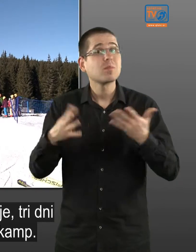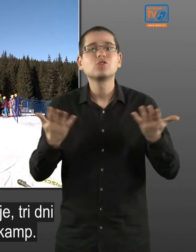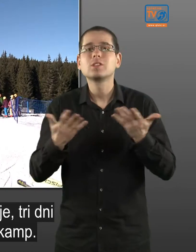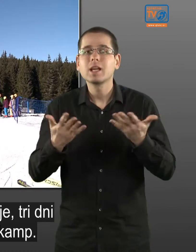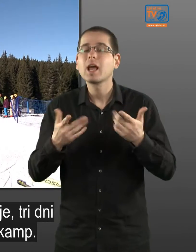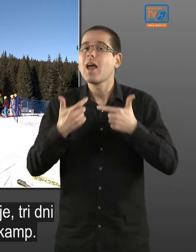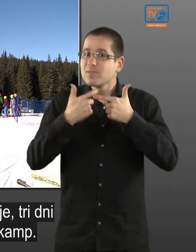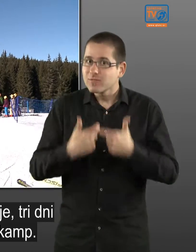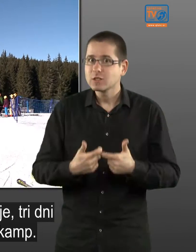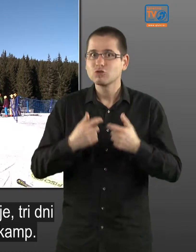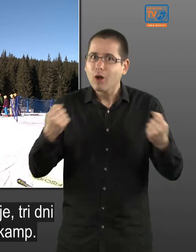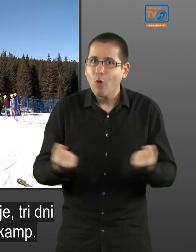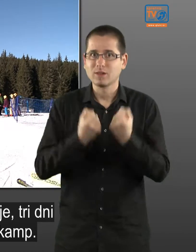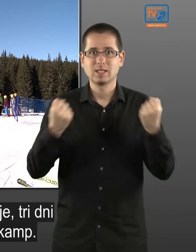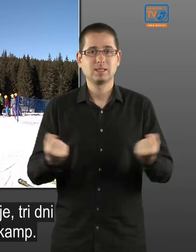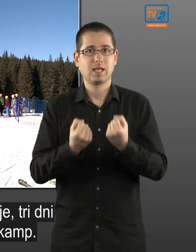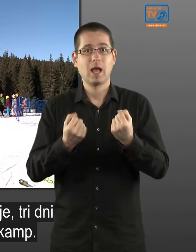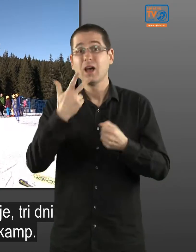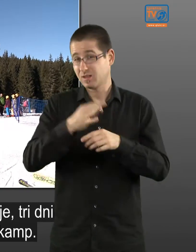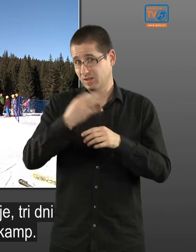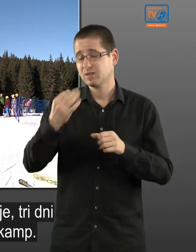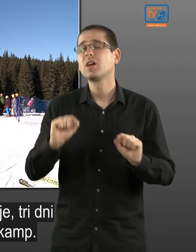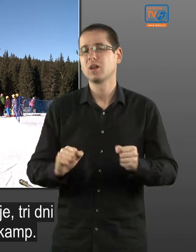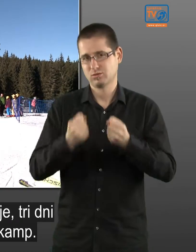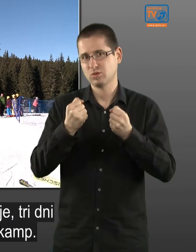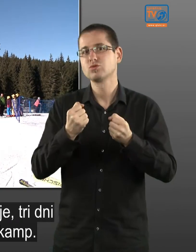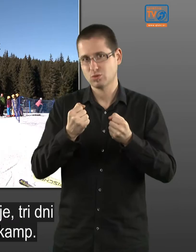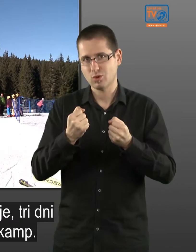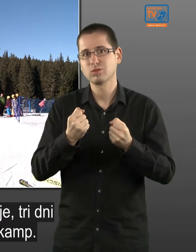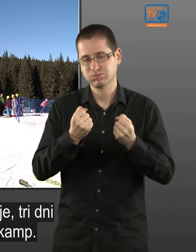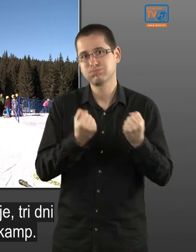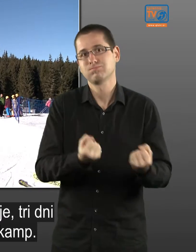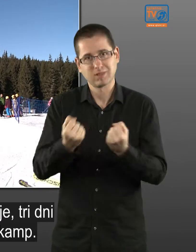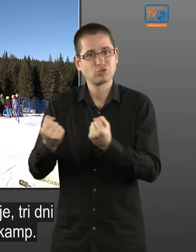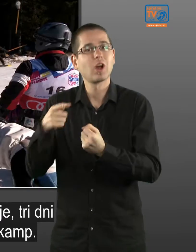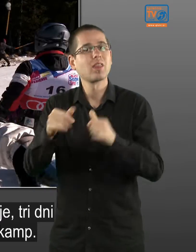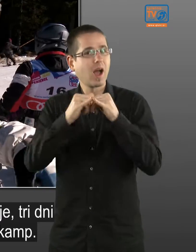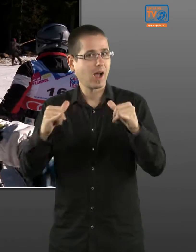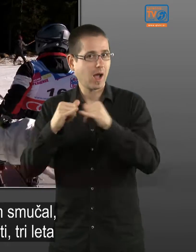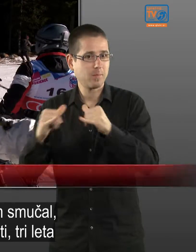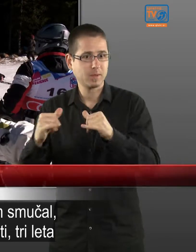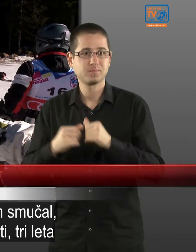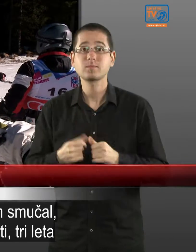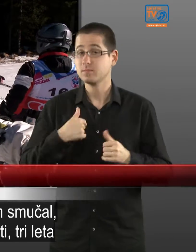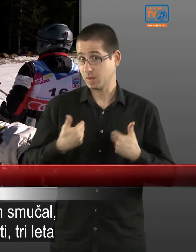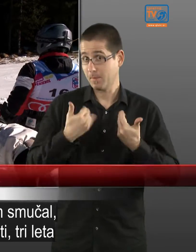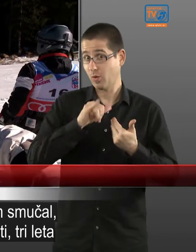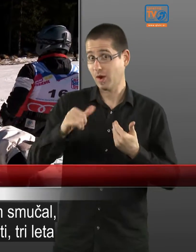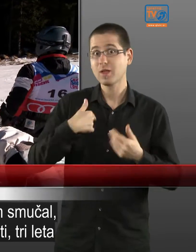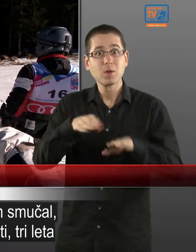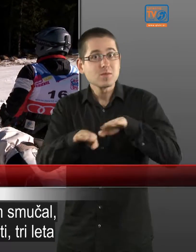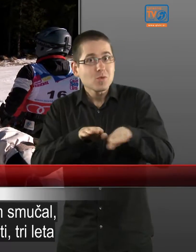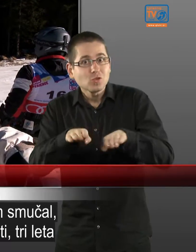neke fizične kondicije, tri dni težko zdržiš tak kamp. Mladoletnik sem smučal,